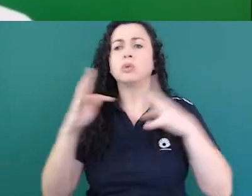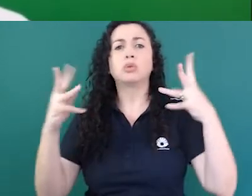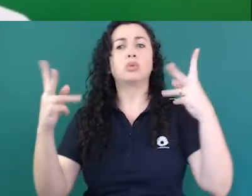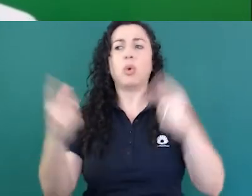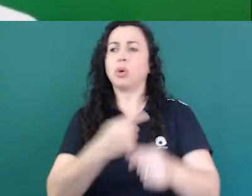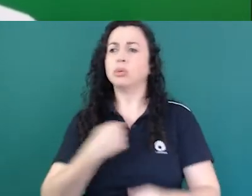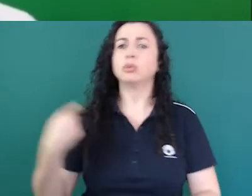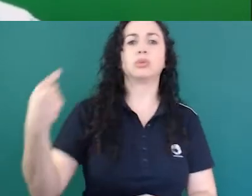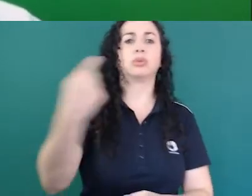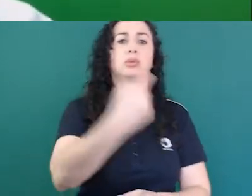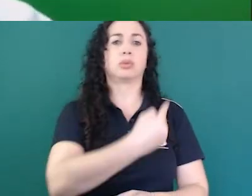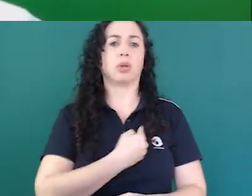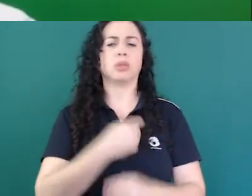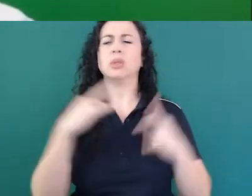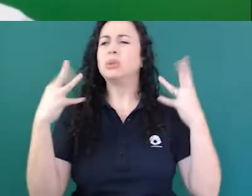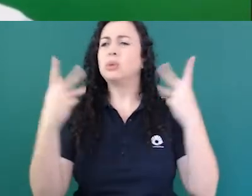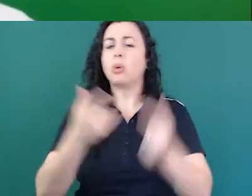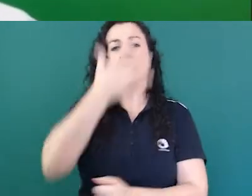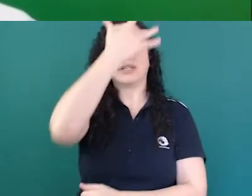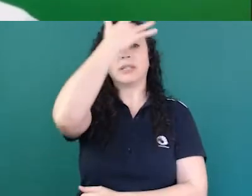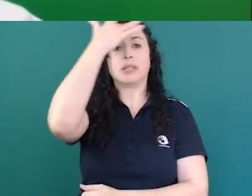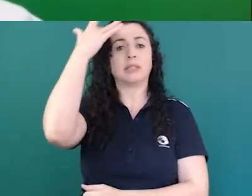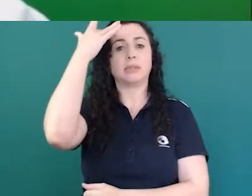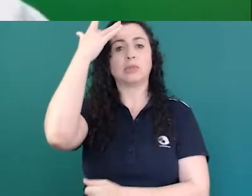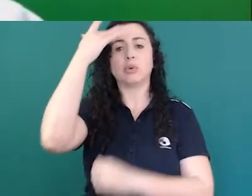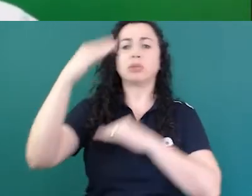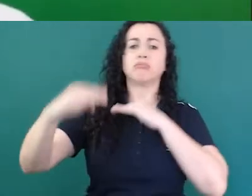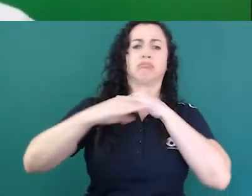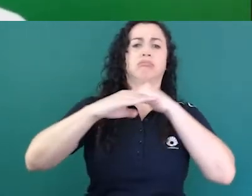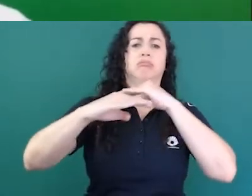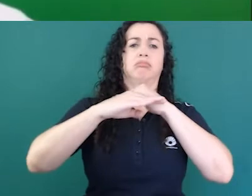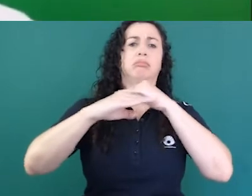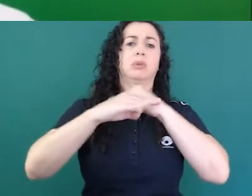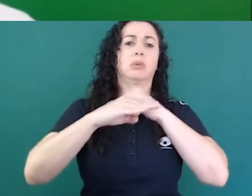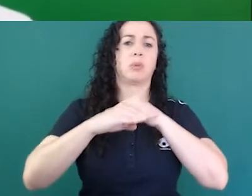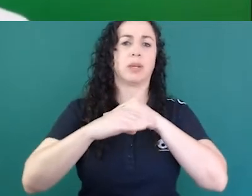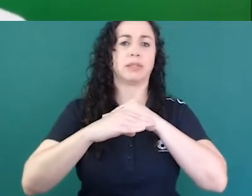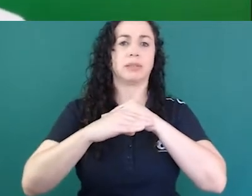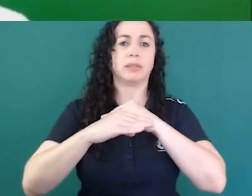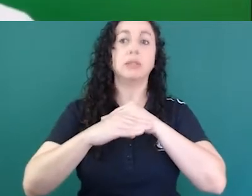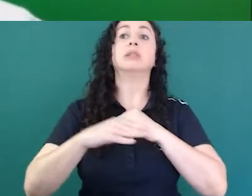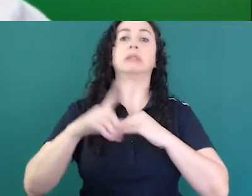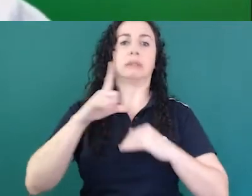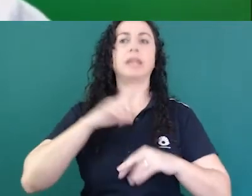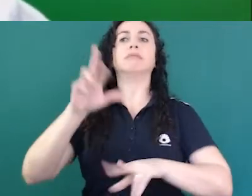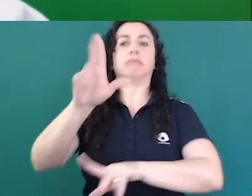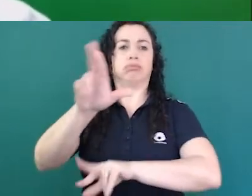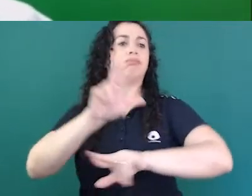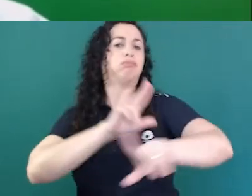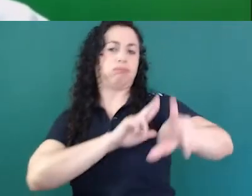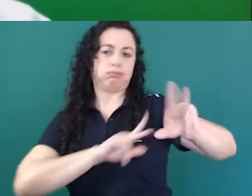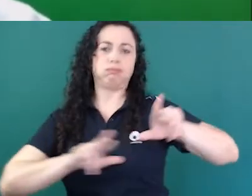como iguais com as suas diferenças todos nós como já diziam de perto todo mundo diferente